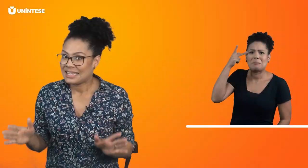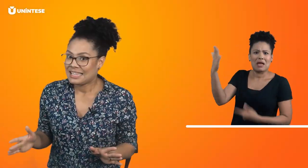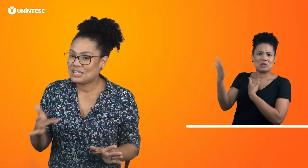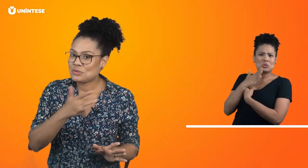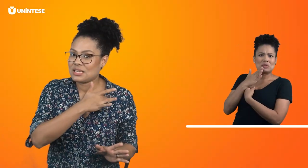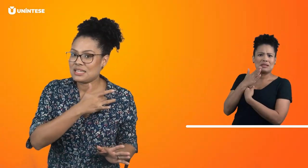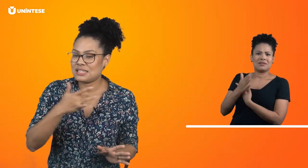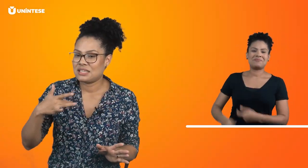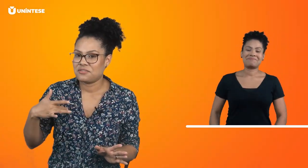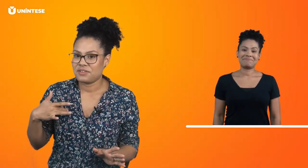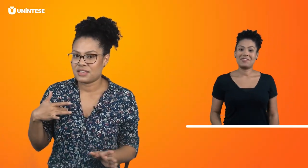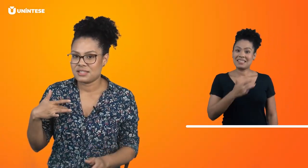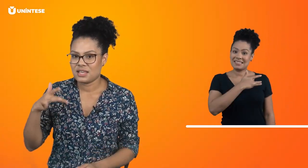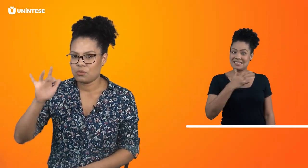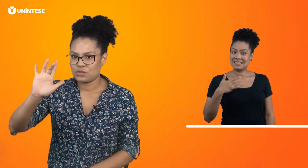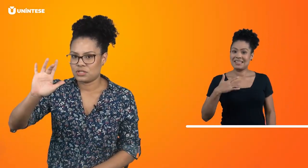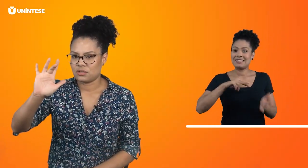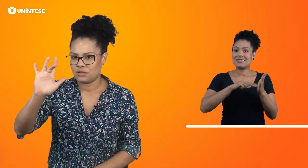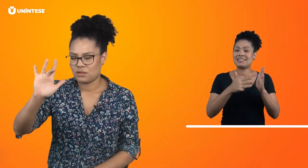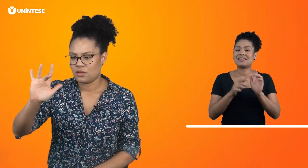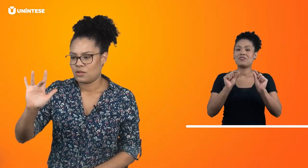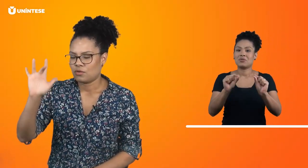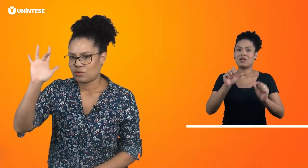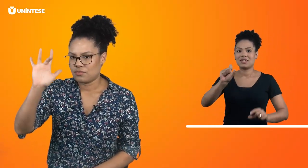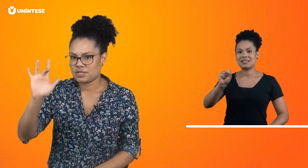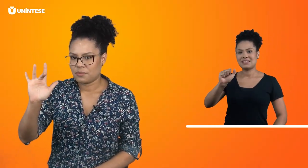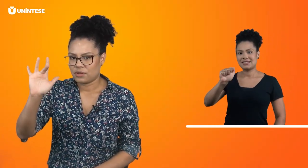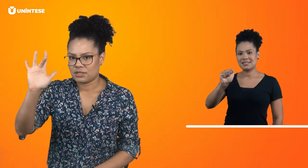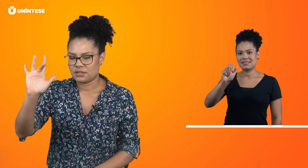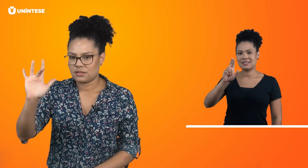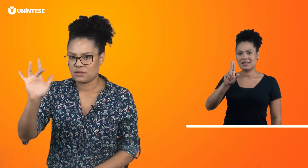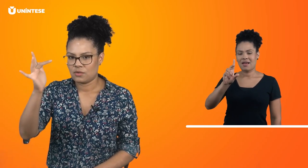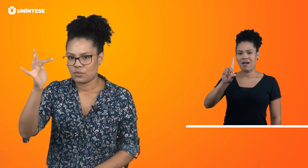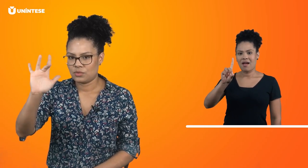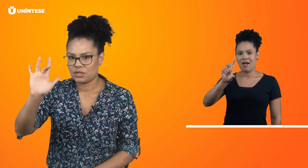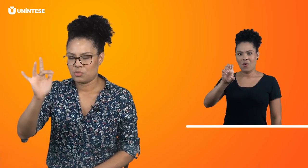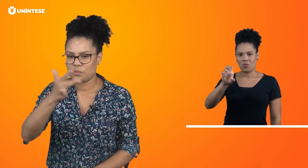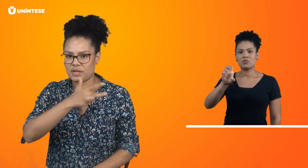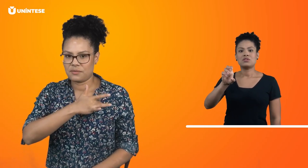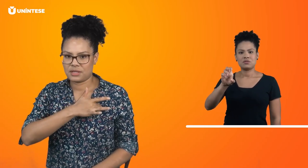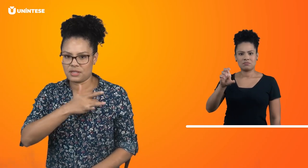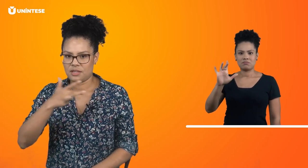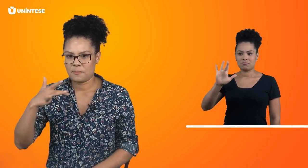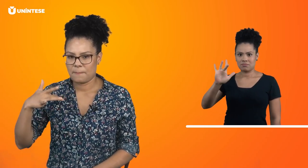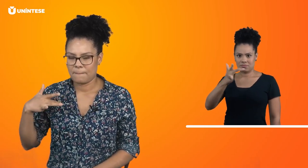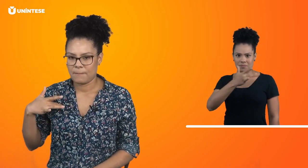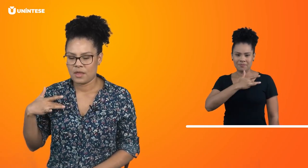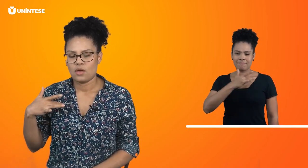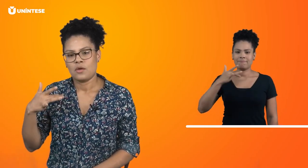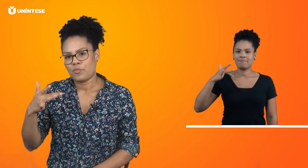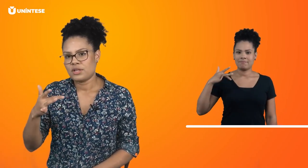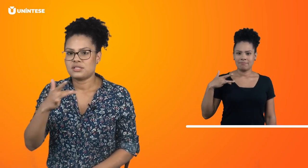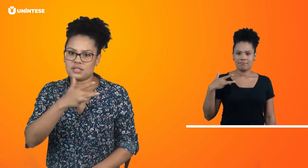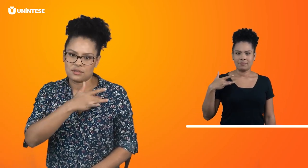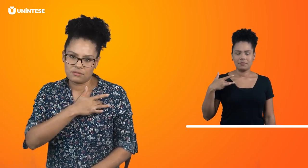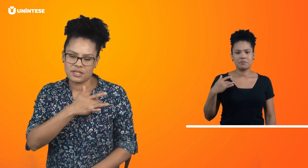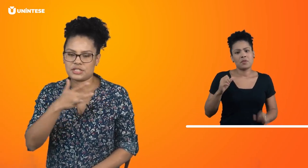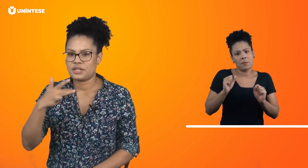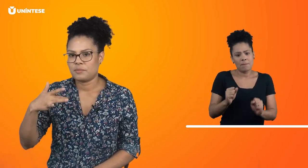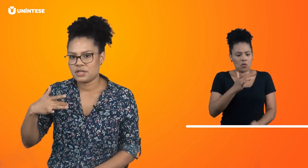Isso aqui significa saúde. Quando você bota o dedo do meio aqui, pode ser da esquerda para